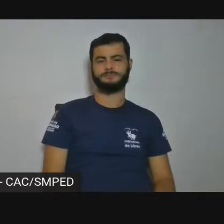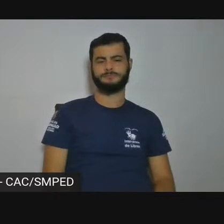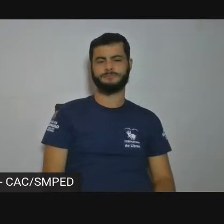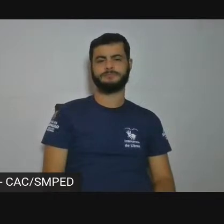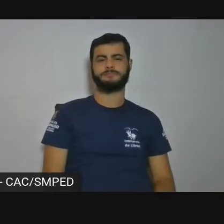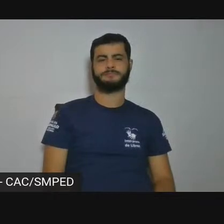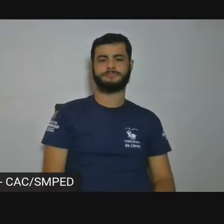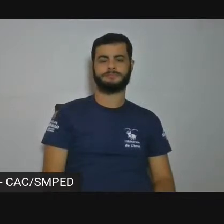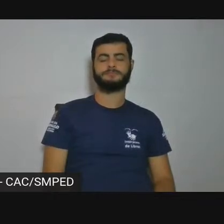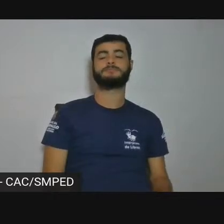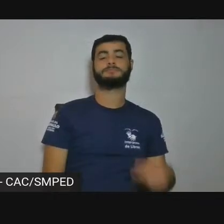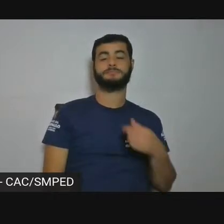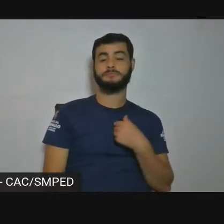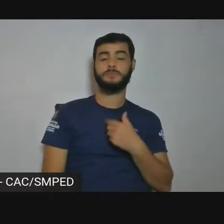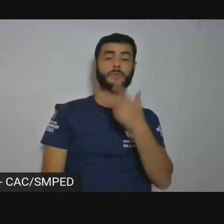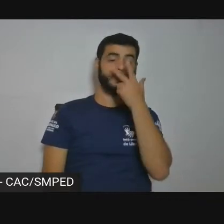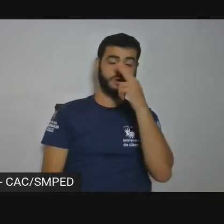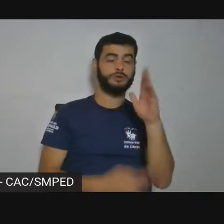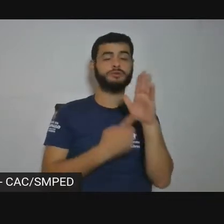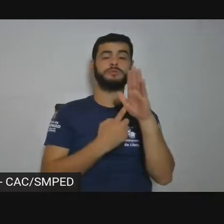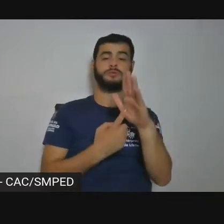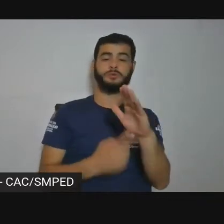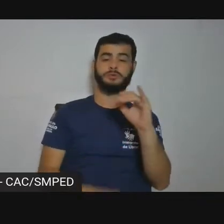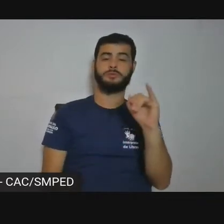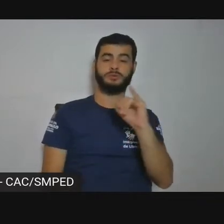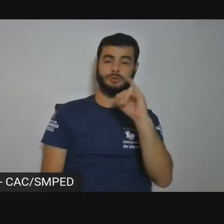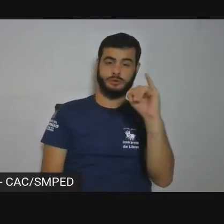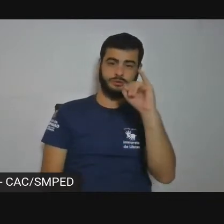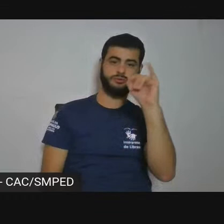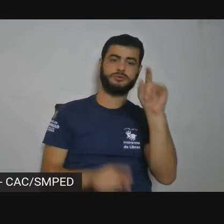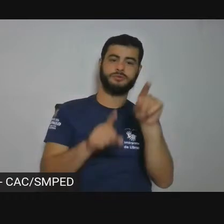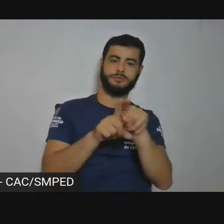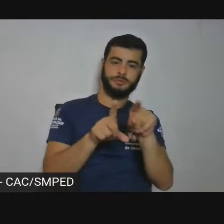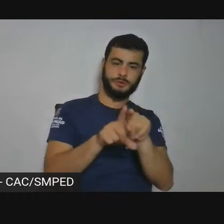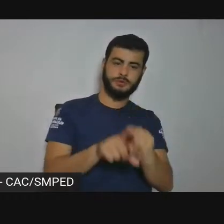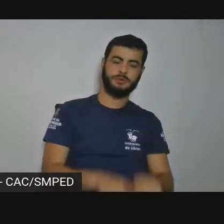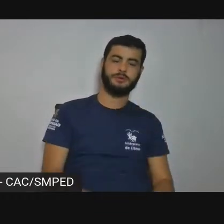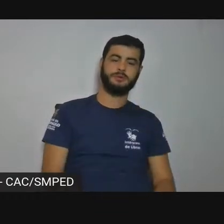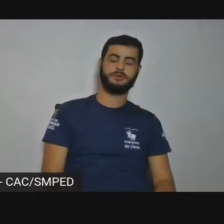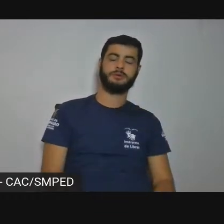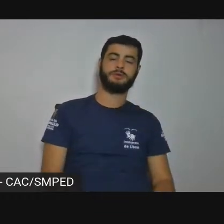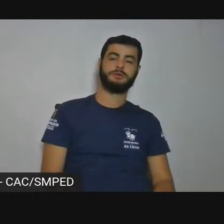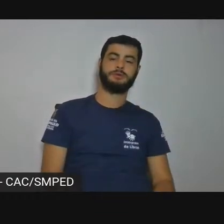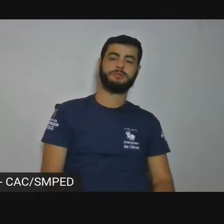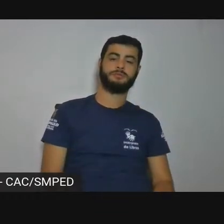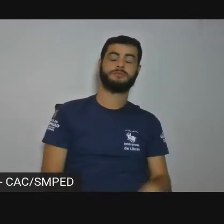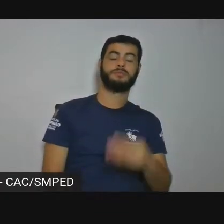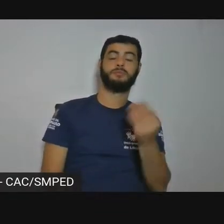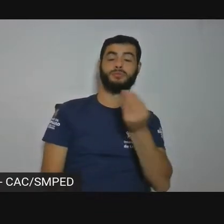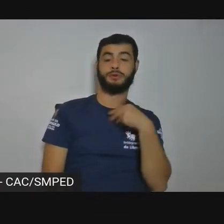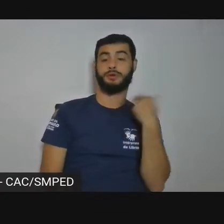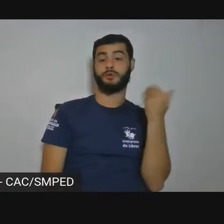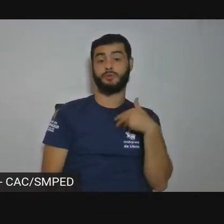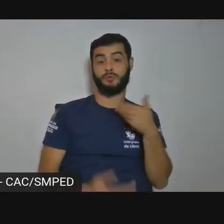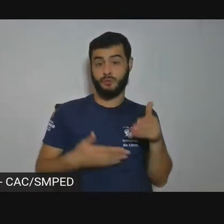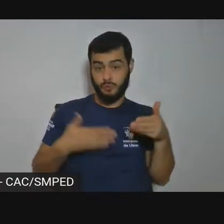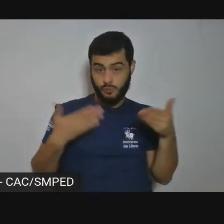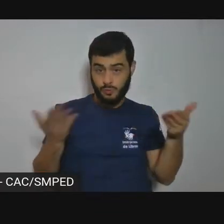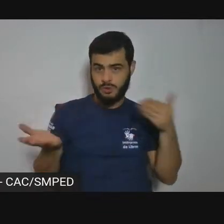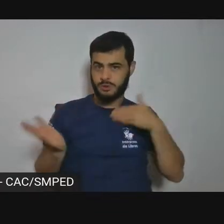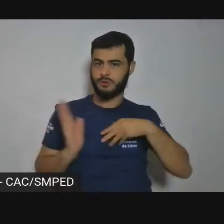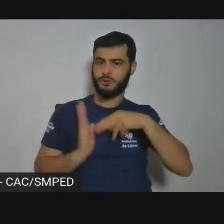depois de que estive vendo o livro um pouco com